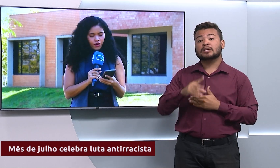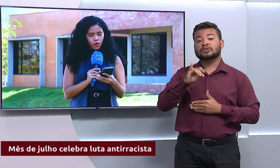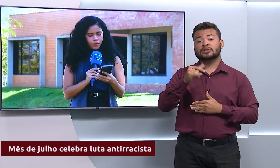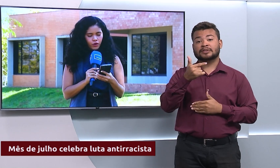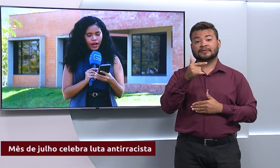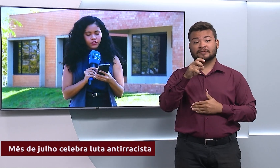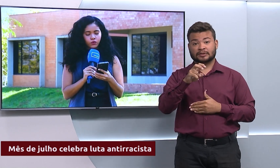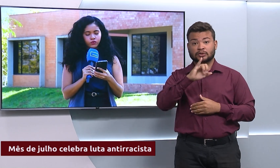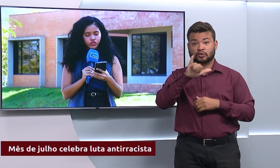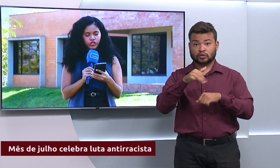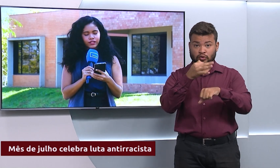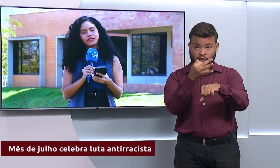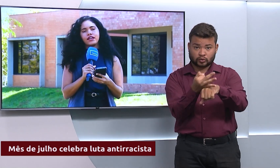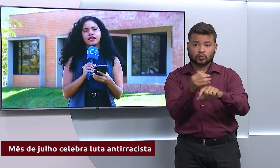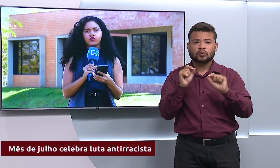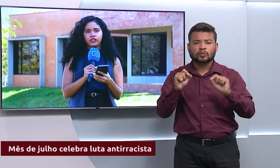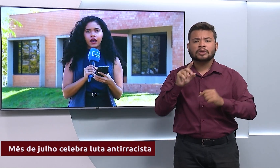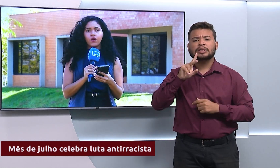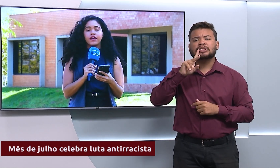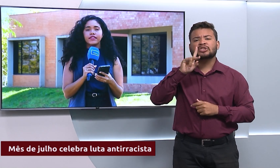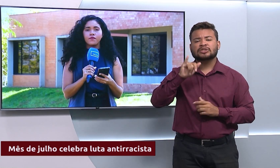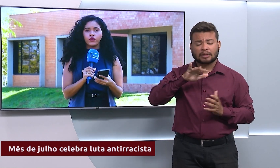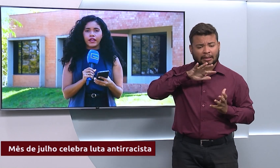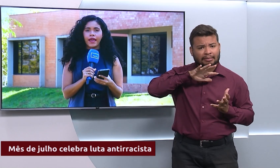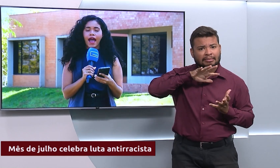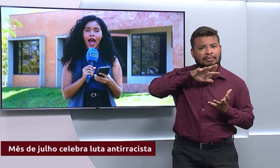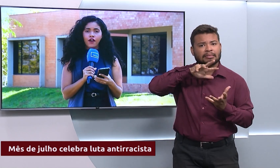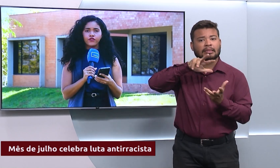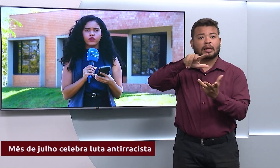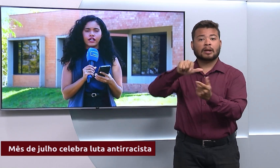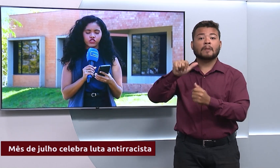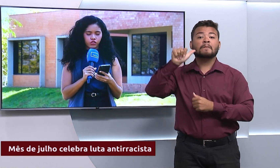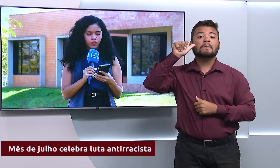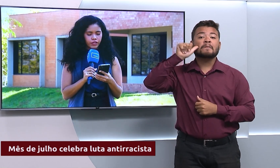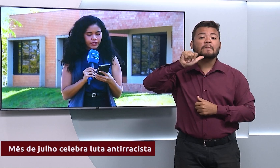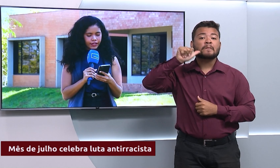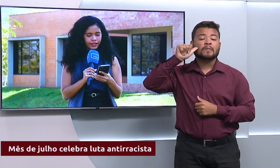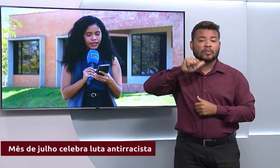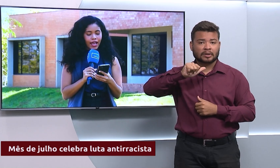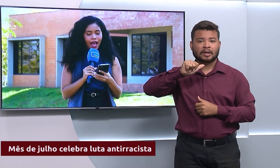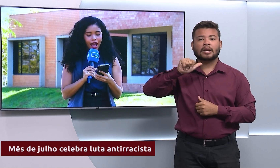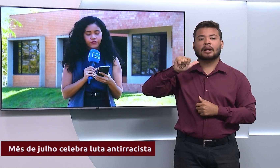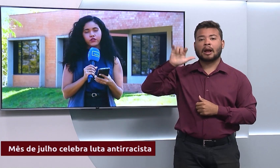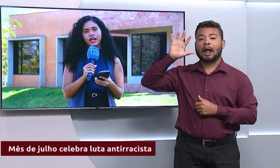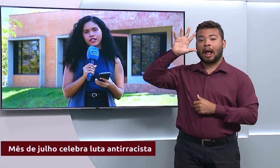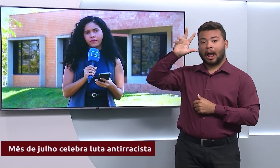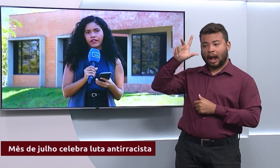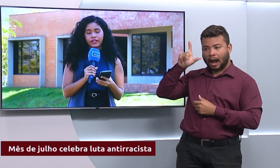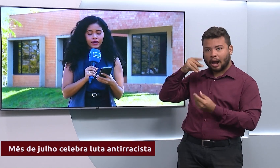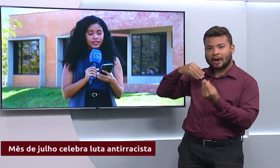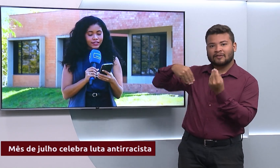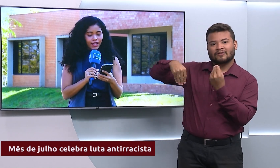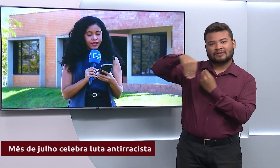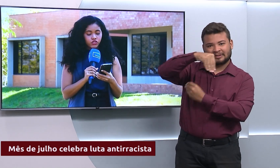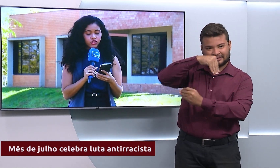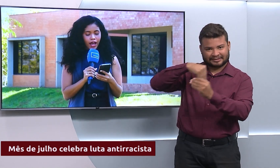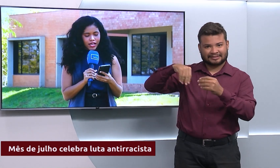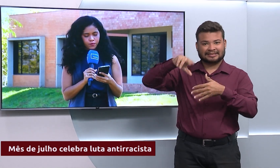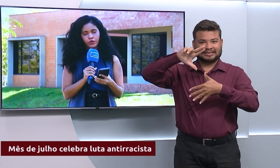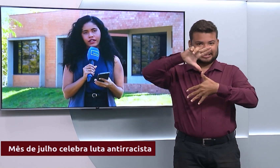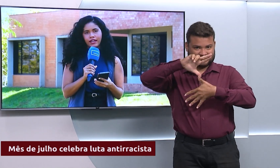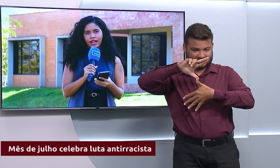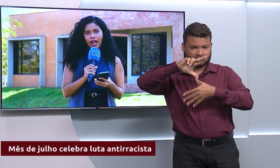é comemorado o Dia Internacional da Mulher Afro-Latino-Americana, Afro-Caribenha e da